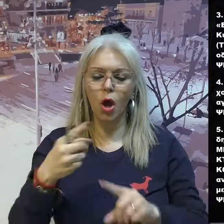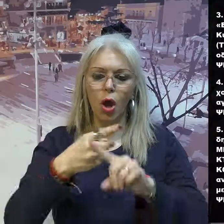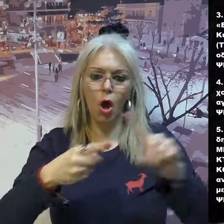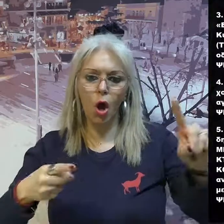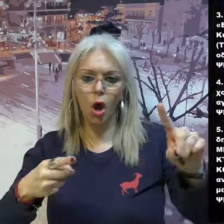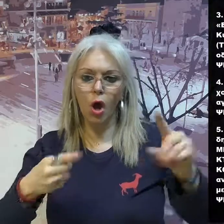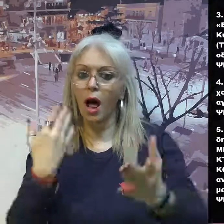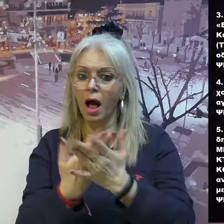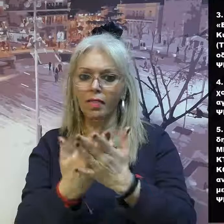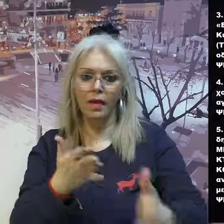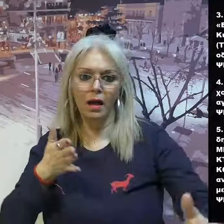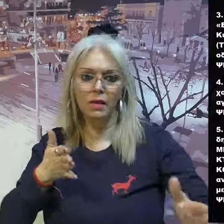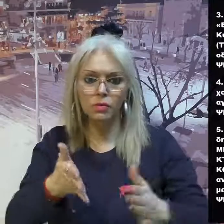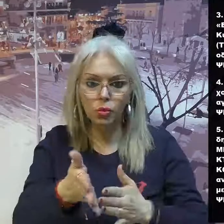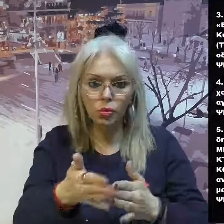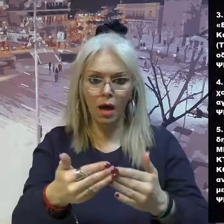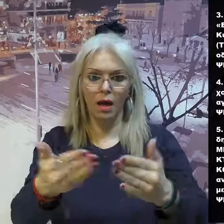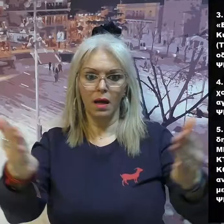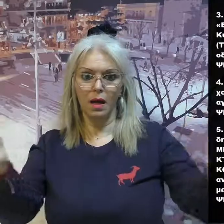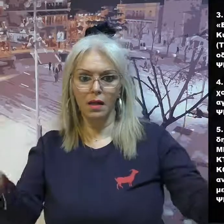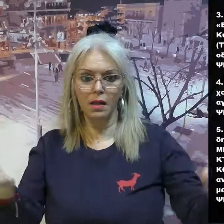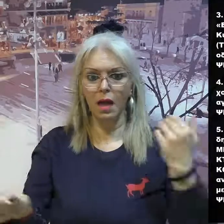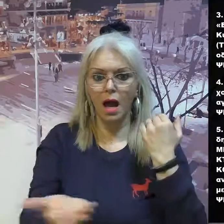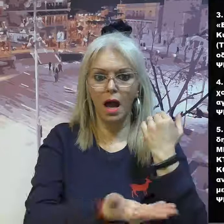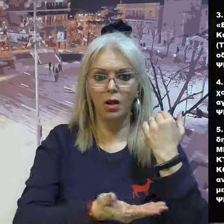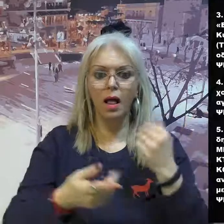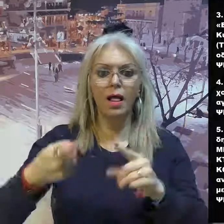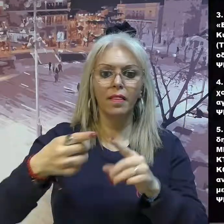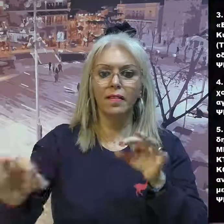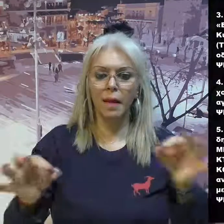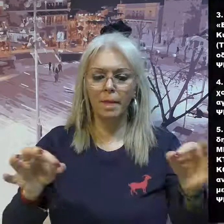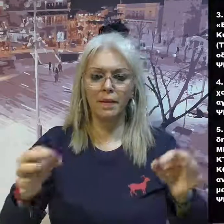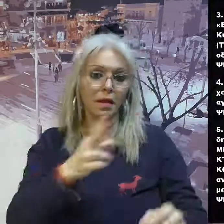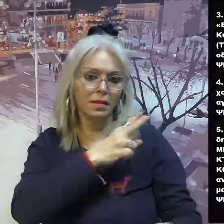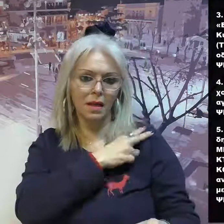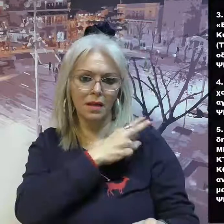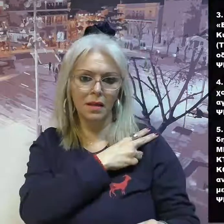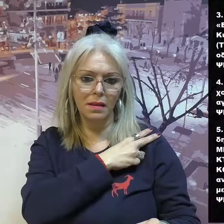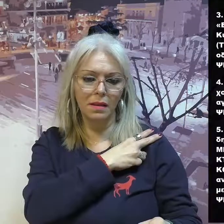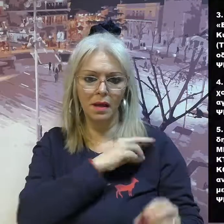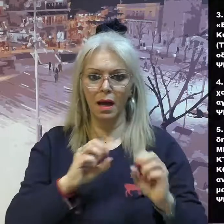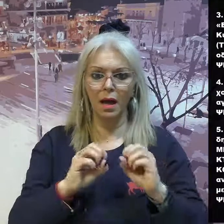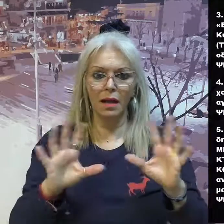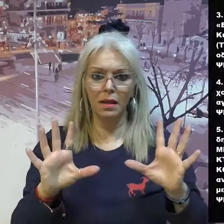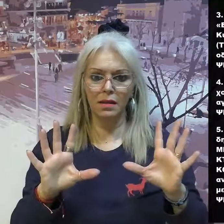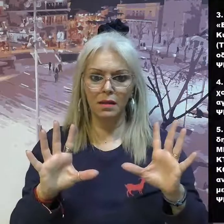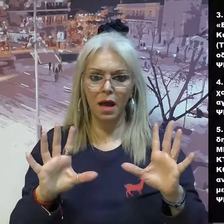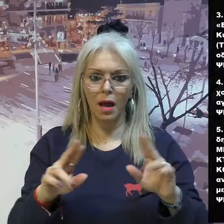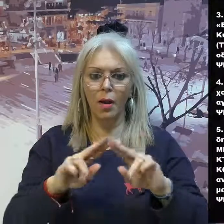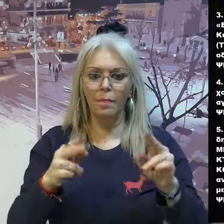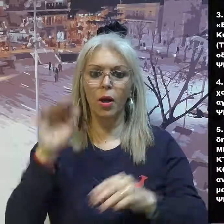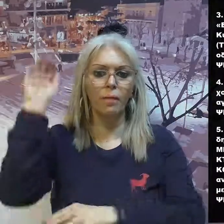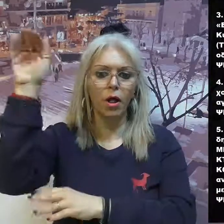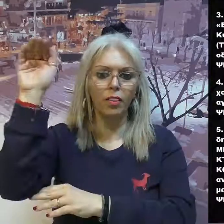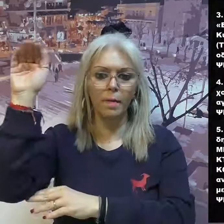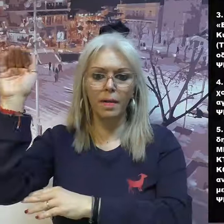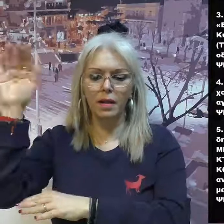εξόδου σε αγροτεμάχιο ιδιοκτησίας της. Ψηφίστηκε ομόφωνα. 5. Έγκριση τέχους προεκτιμόμενης αμοιβής και δημοπράτησης της